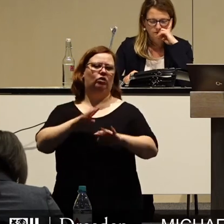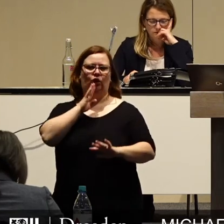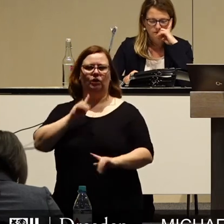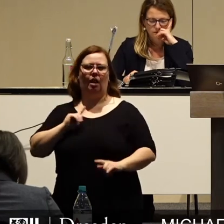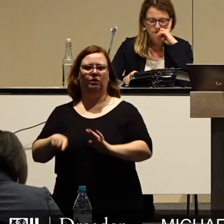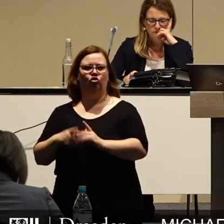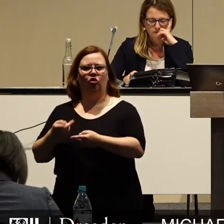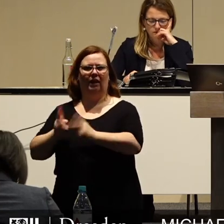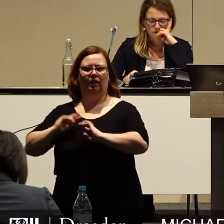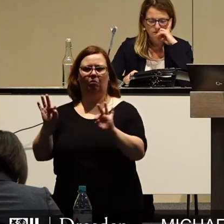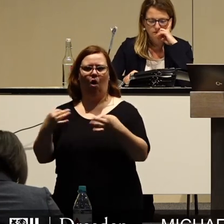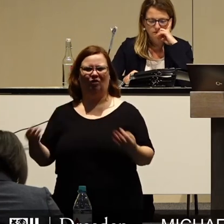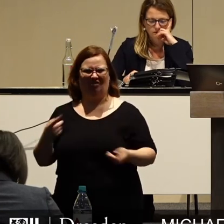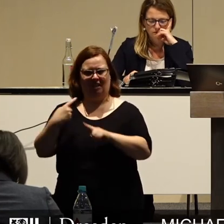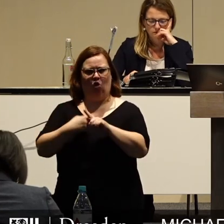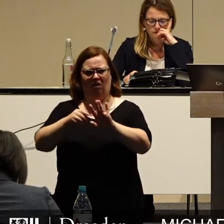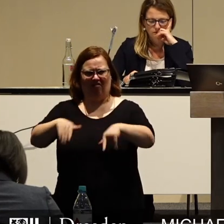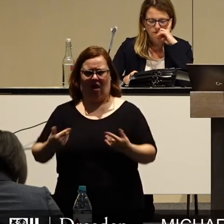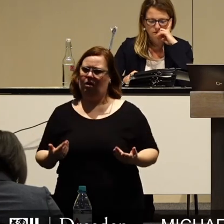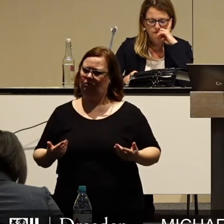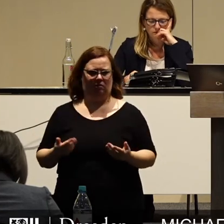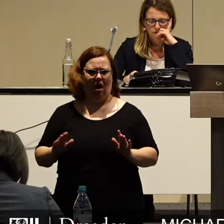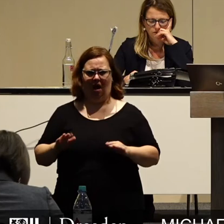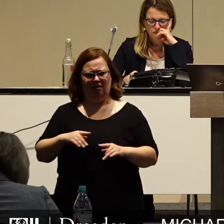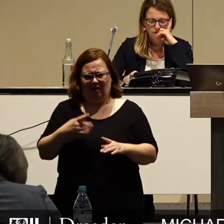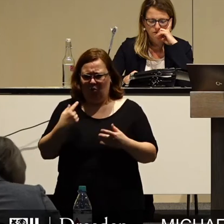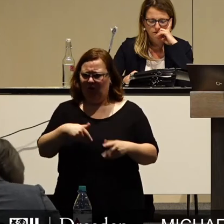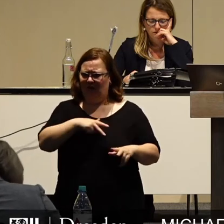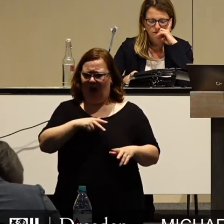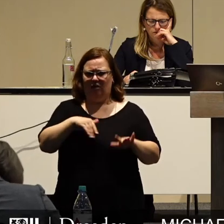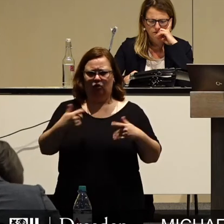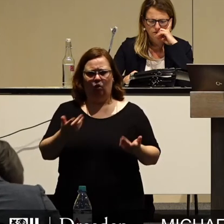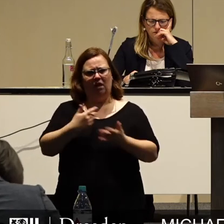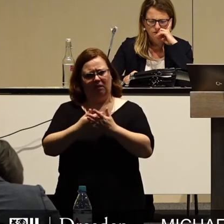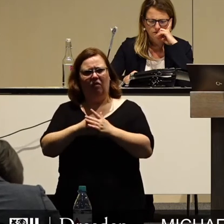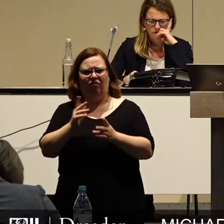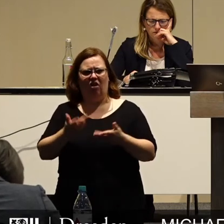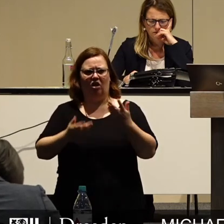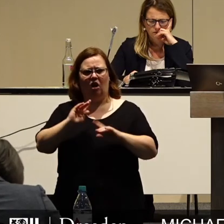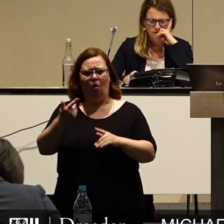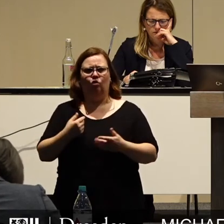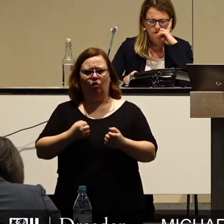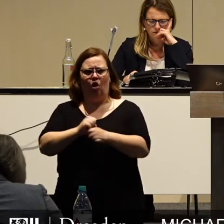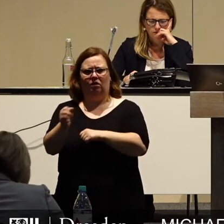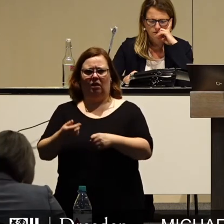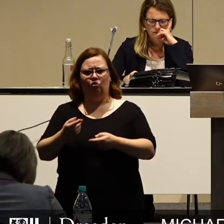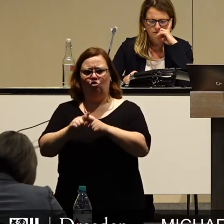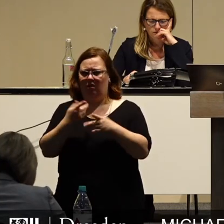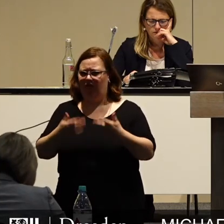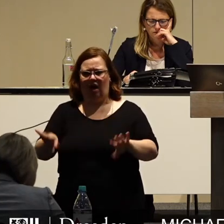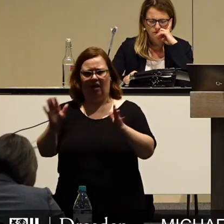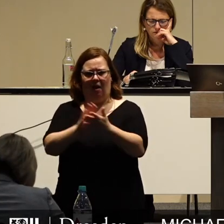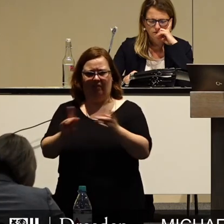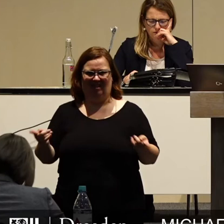Dresden sozusagen ein Sonderfall Deutschland ist? Keine Stadt in Deutschland wagt dies und deshalb sage ich in aller Deutlichkeit, die Schuldenfreiheit